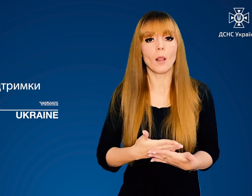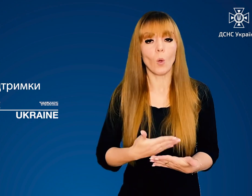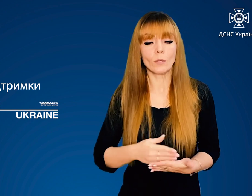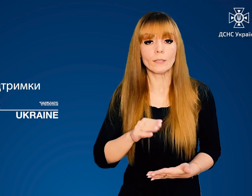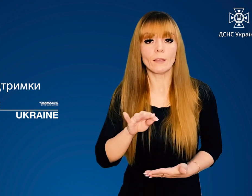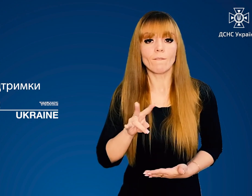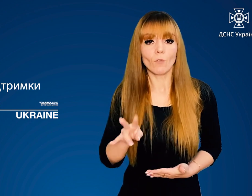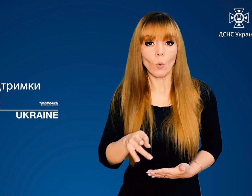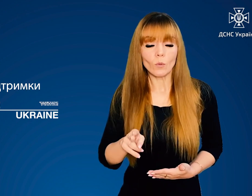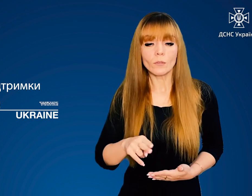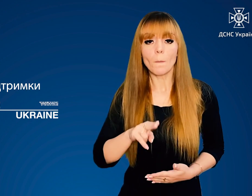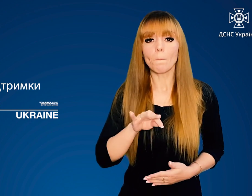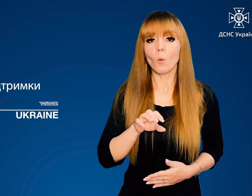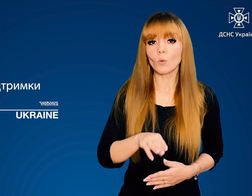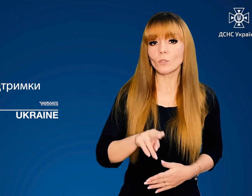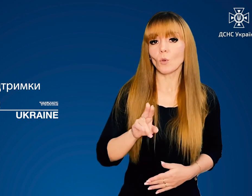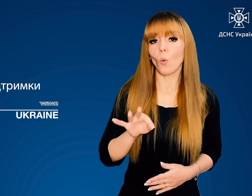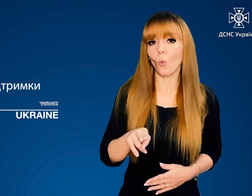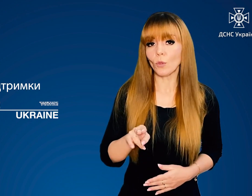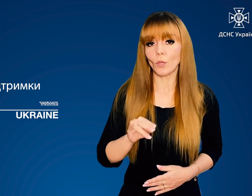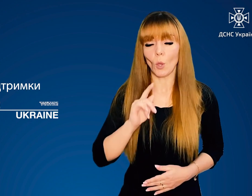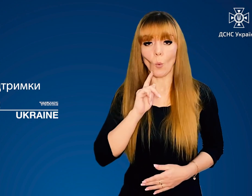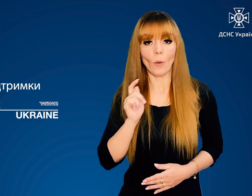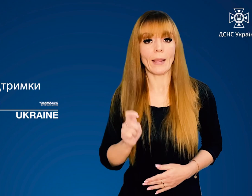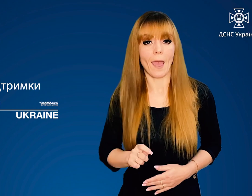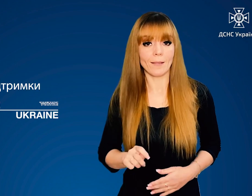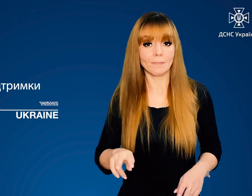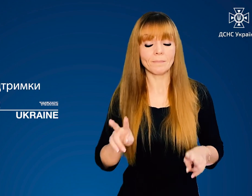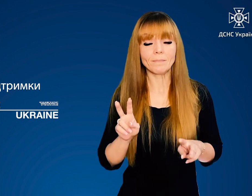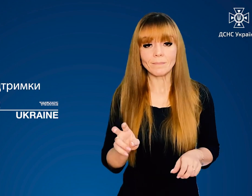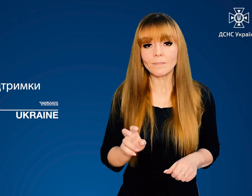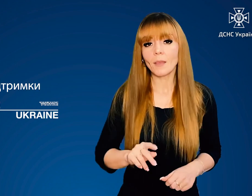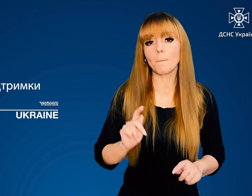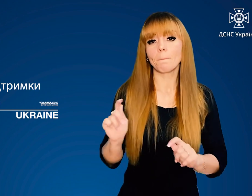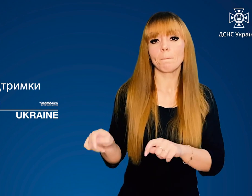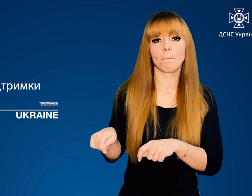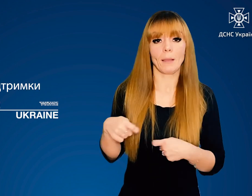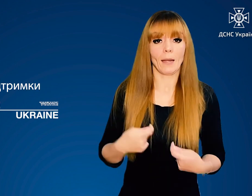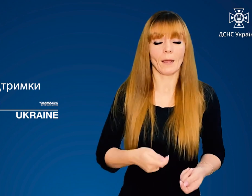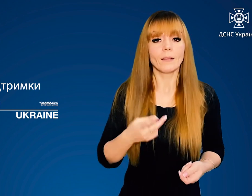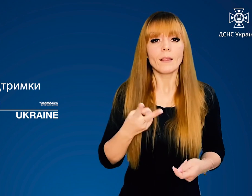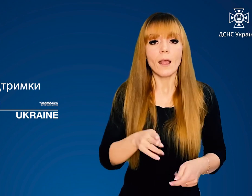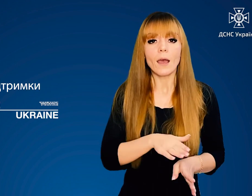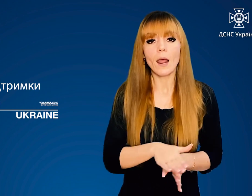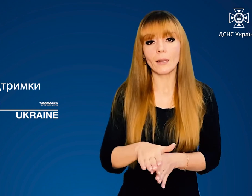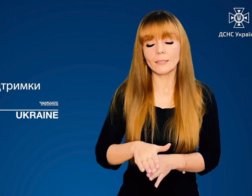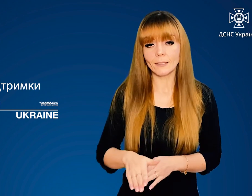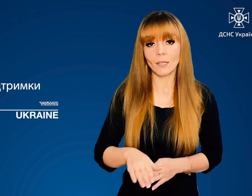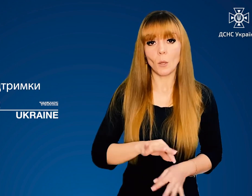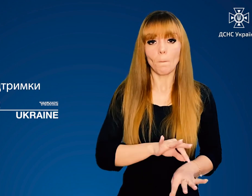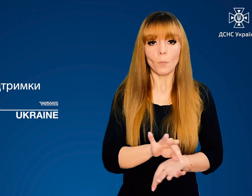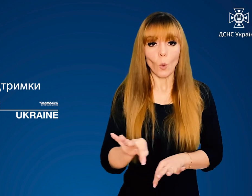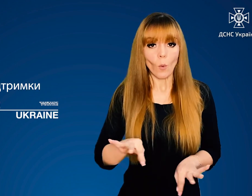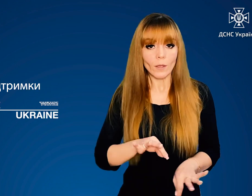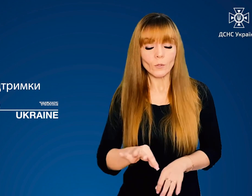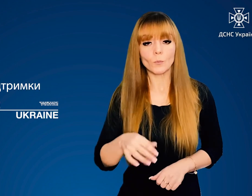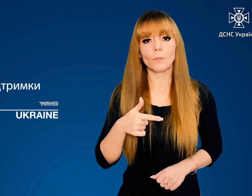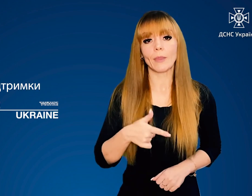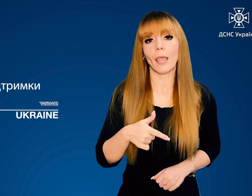організації «Благодійний фонд «Посткод Юкрейн», переданих для реалізації проєкту громадської